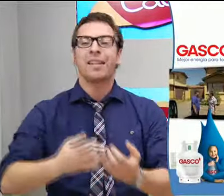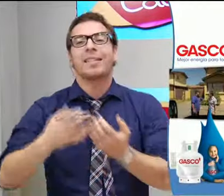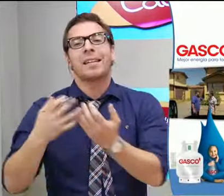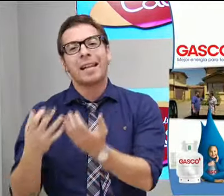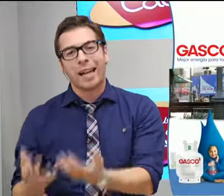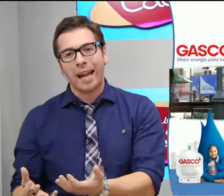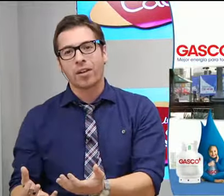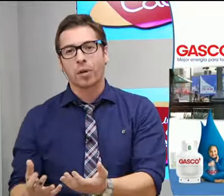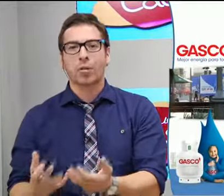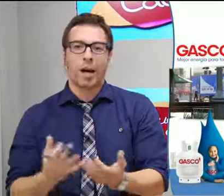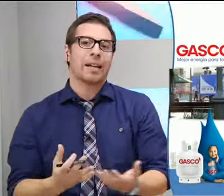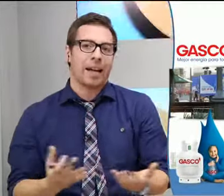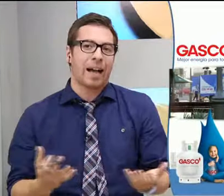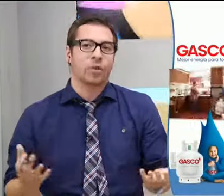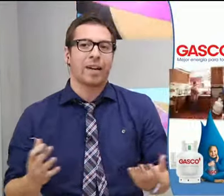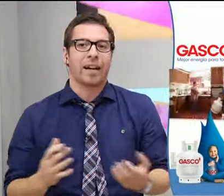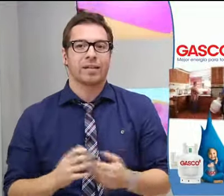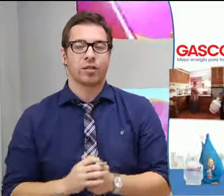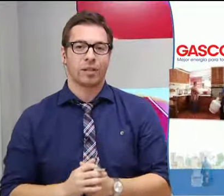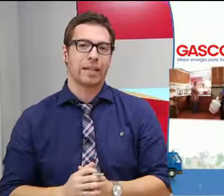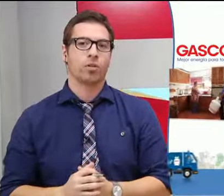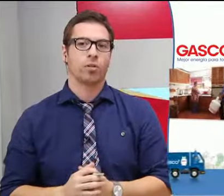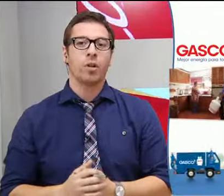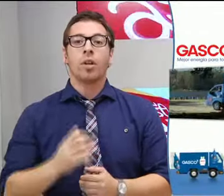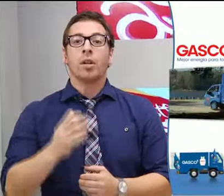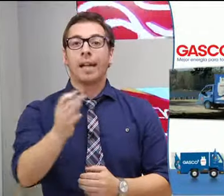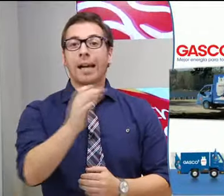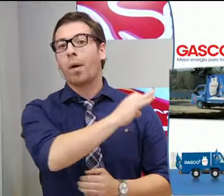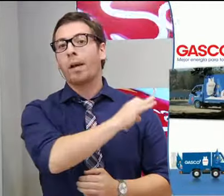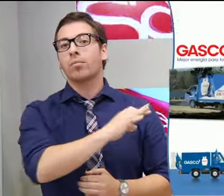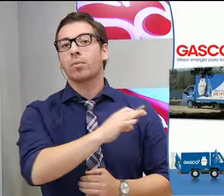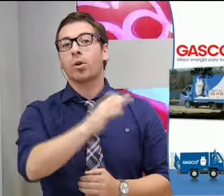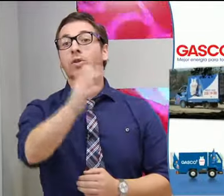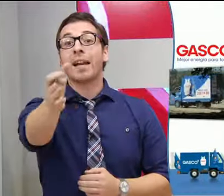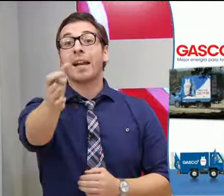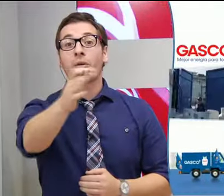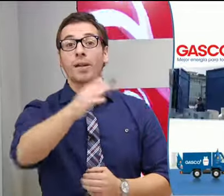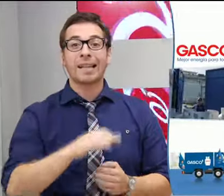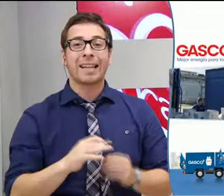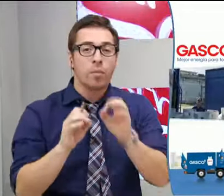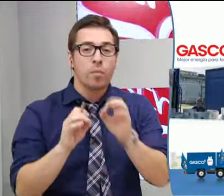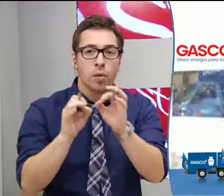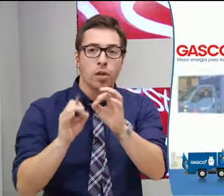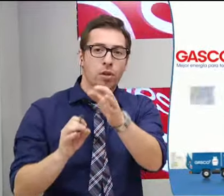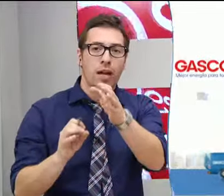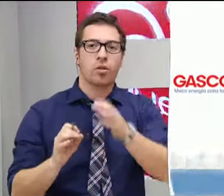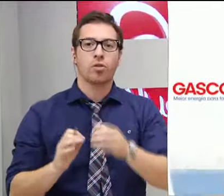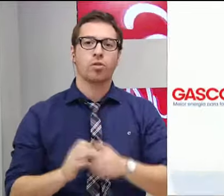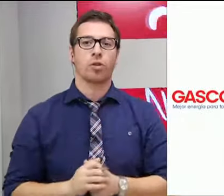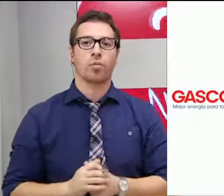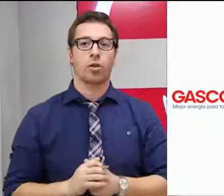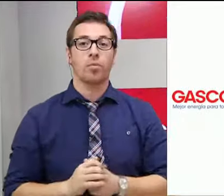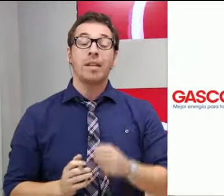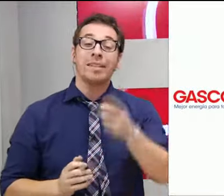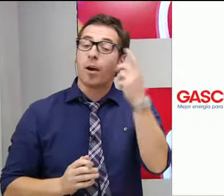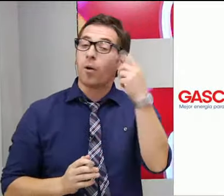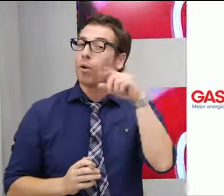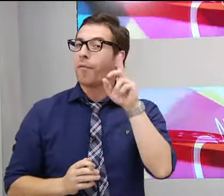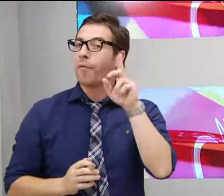cercano, por el cual Gasco trabaja cierto tanto. Tal cual, como se ve en el comercial, que hace muy poquito Gasco hizo en Concepción, y si aún no lo has visto,